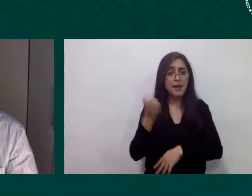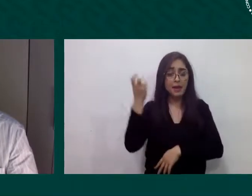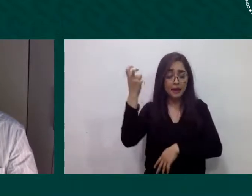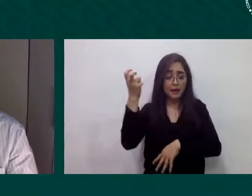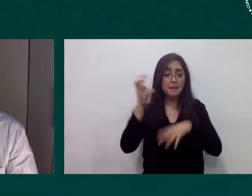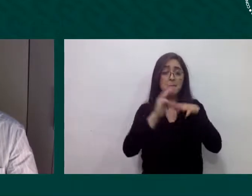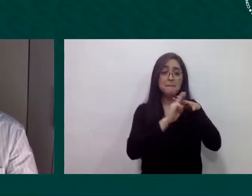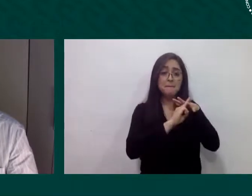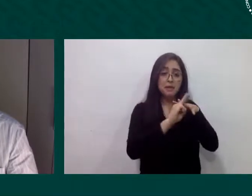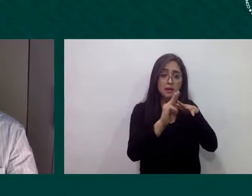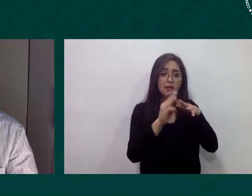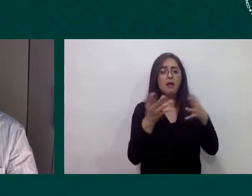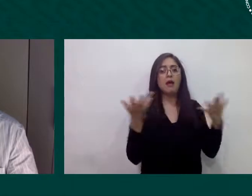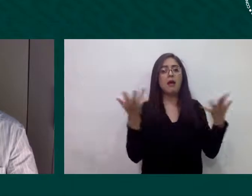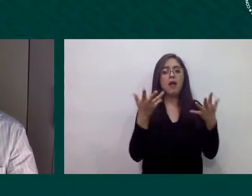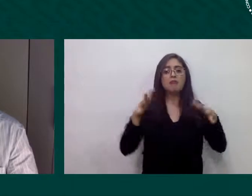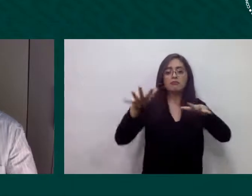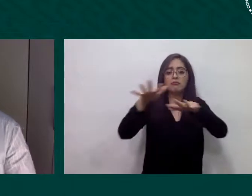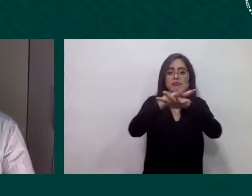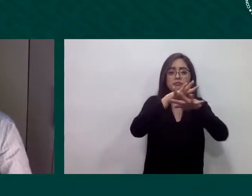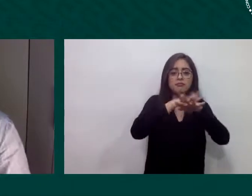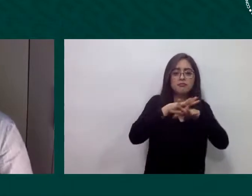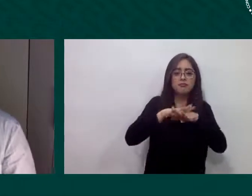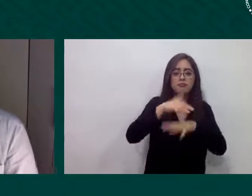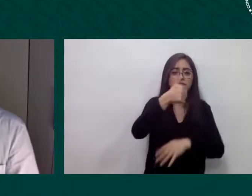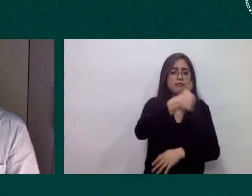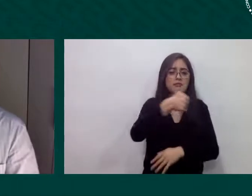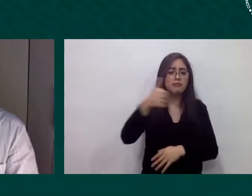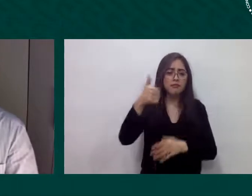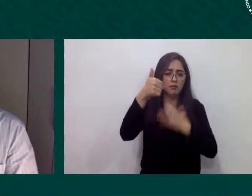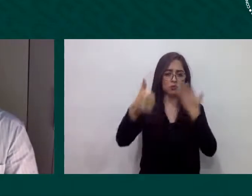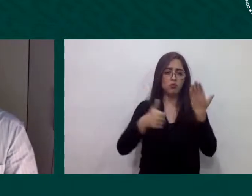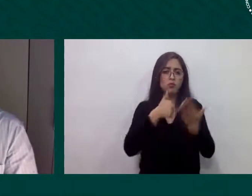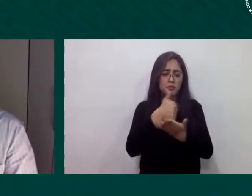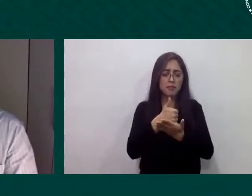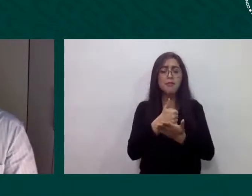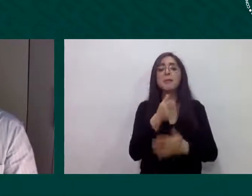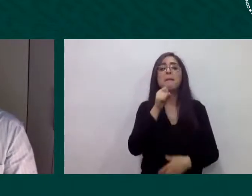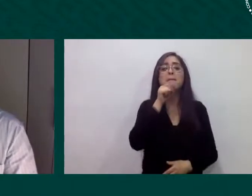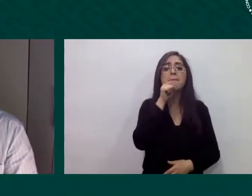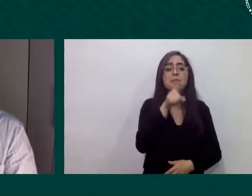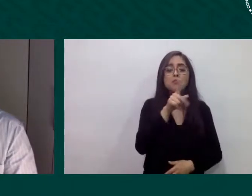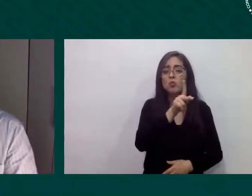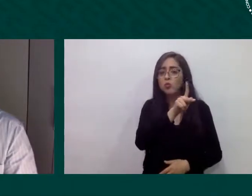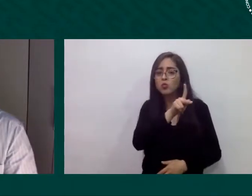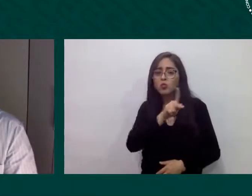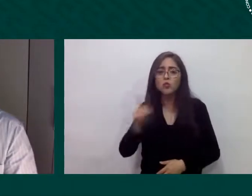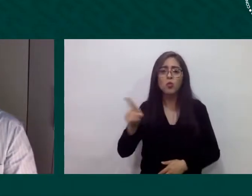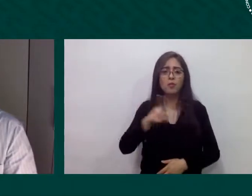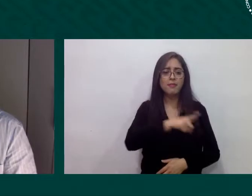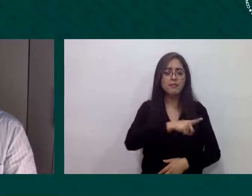necesitamos reclamar unidos que no se nos deja solos por esto la cooperación y la